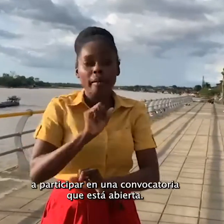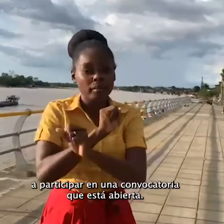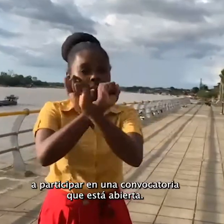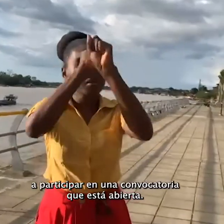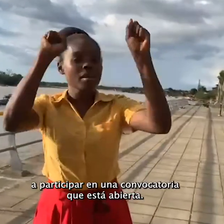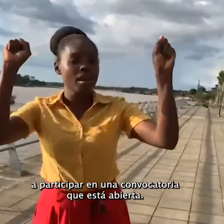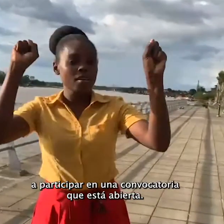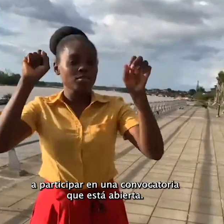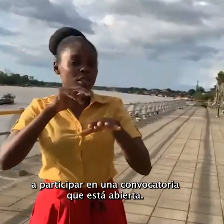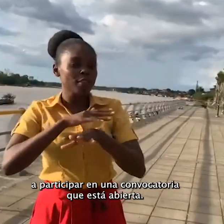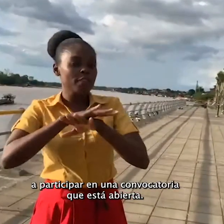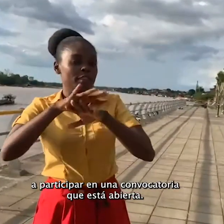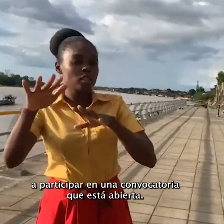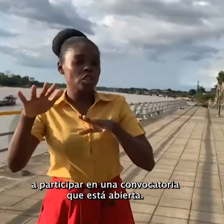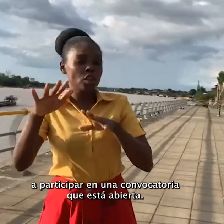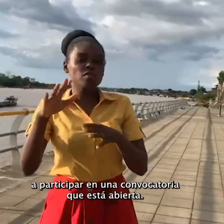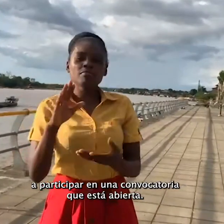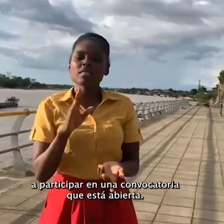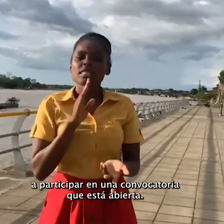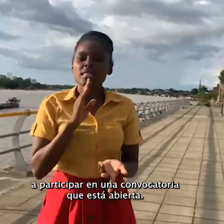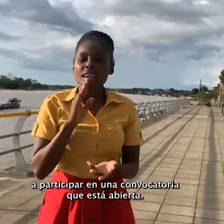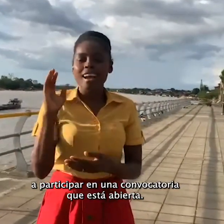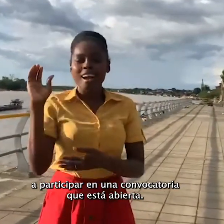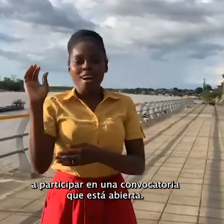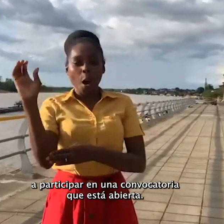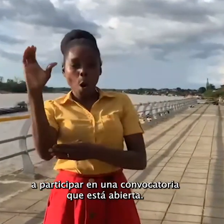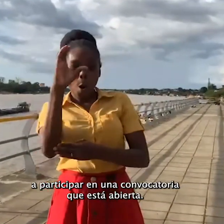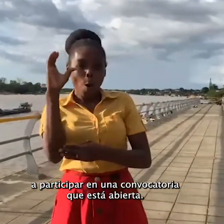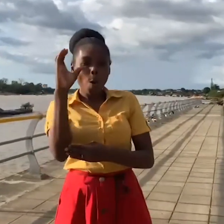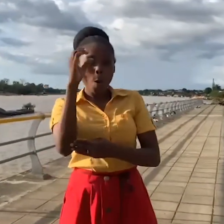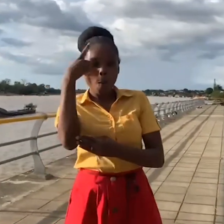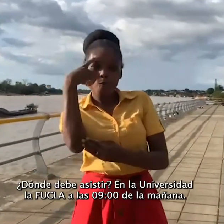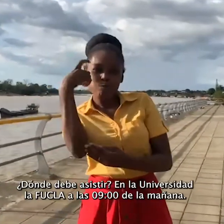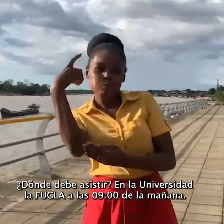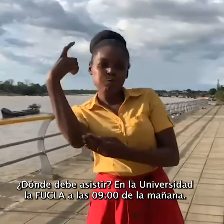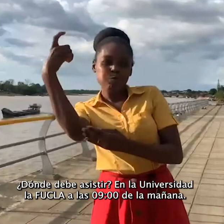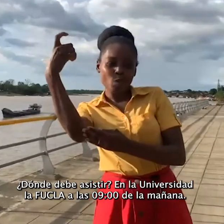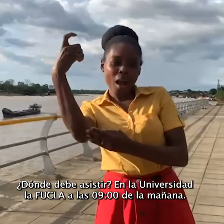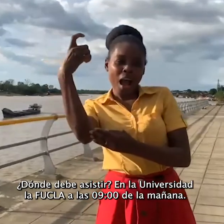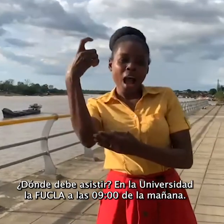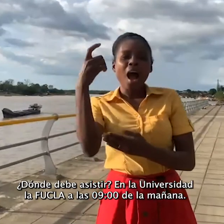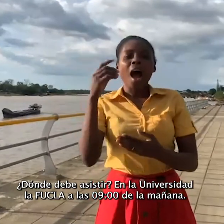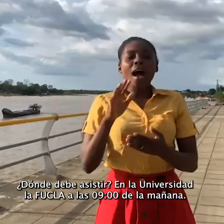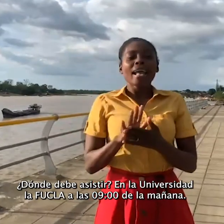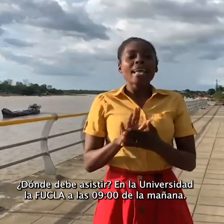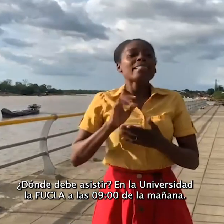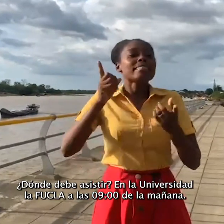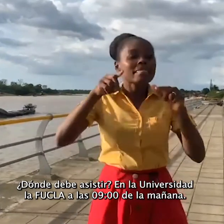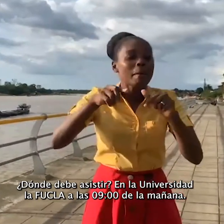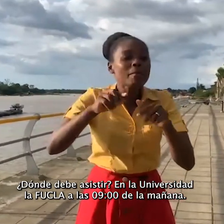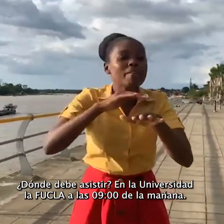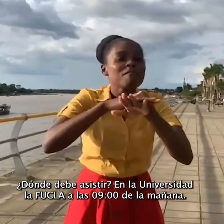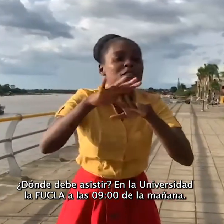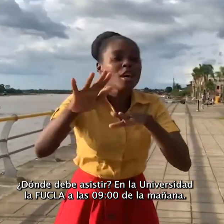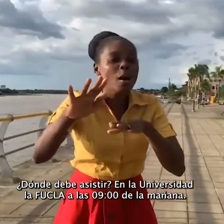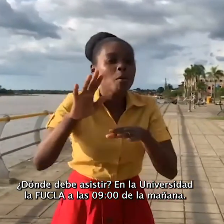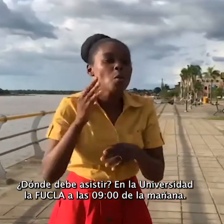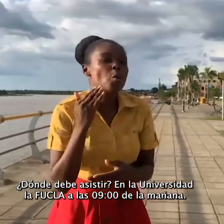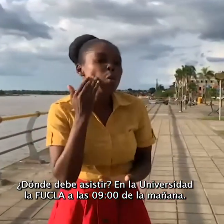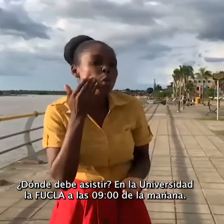participar en una convocatoria que está abierta donde debe asistir en la Universidad La Fucla a las